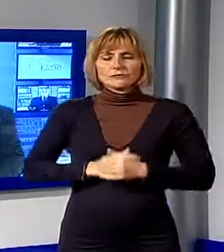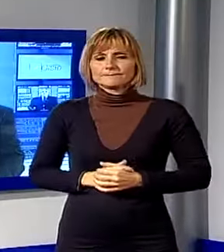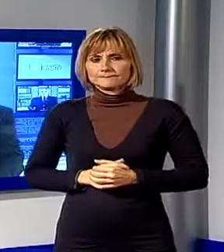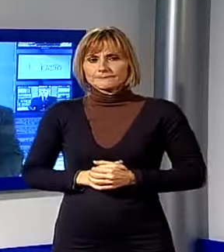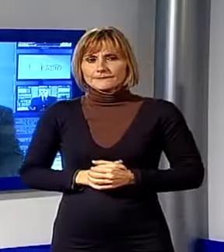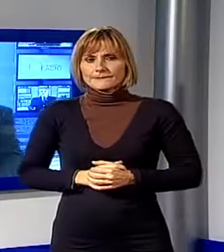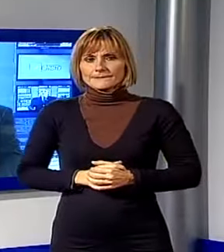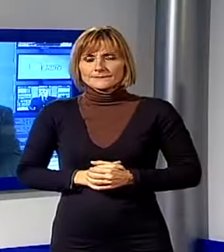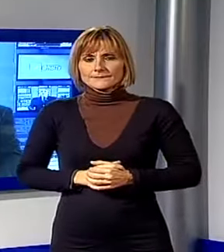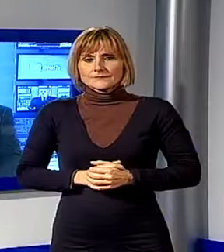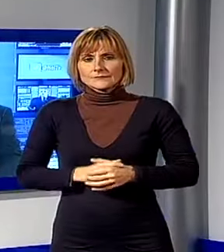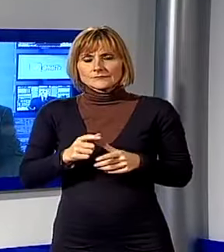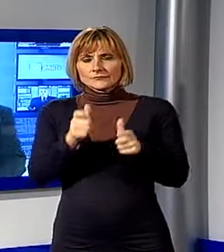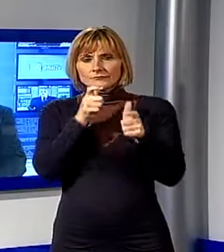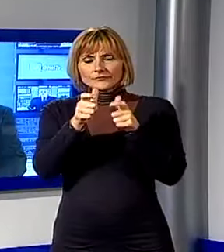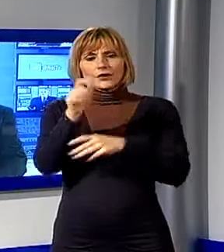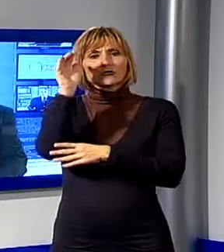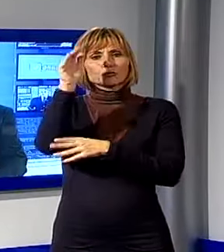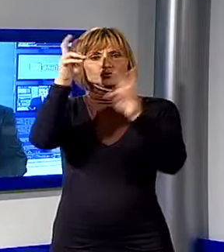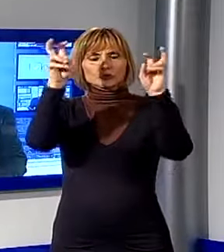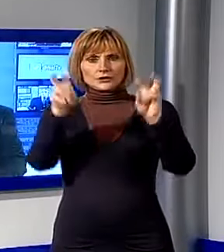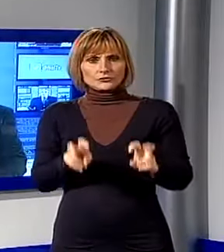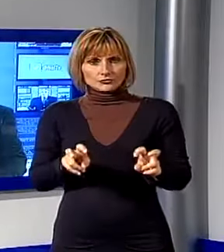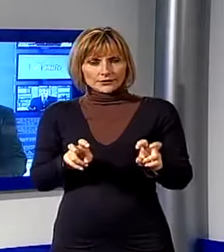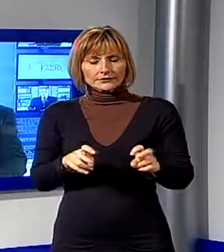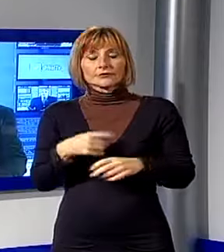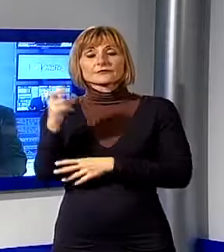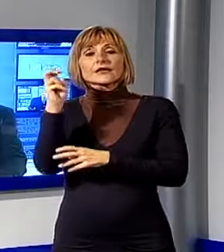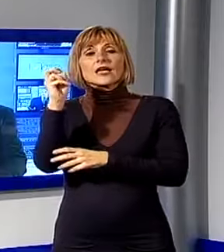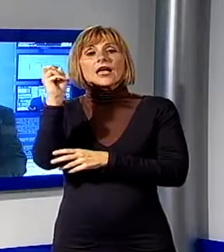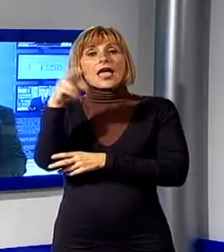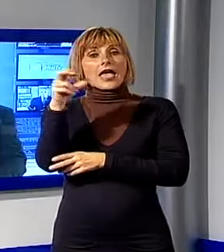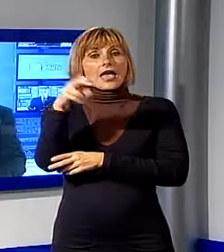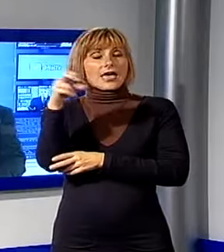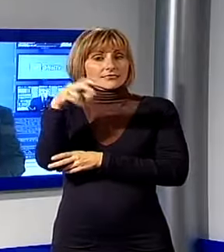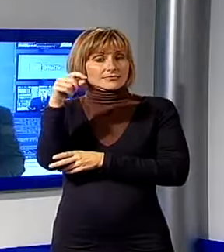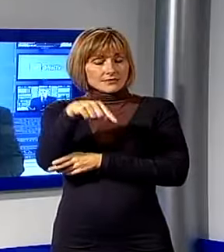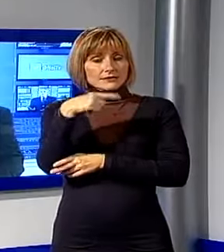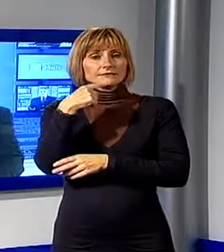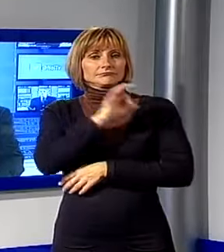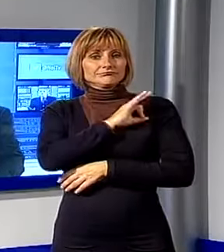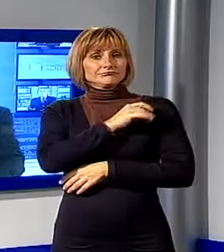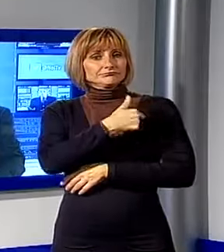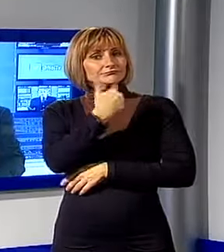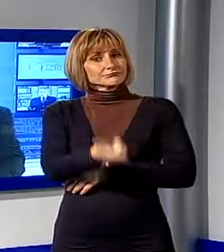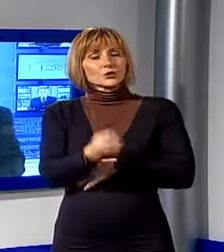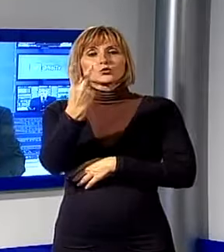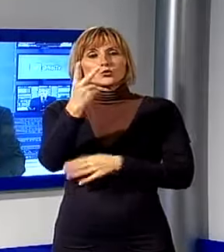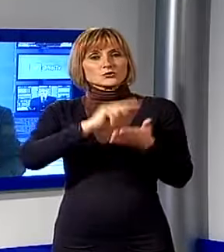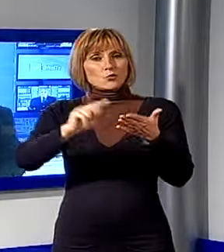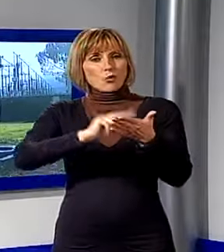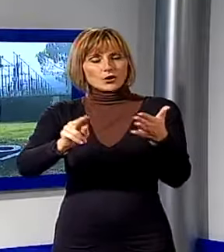Ci occupiamo anche di futuro energetico in tal senso l'Enel ha premiato per i loro progetti due scuole.